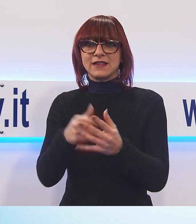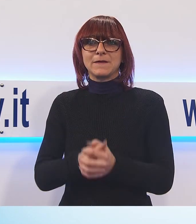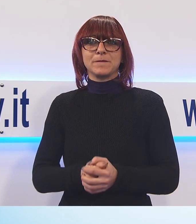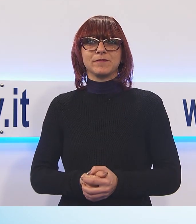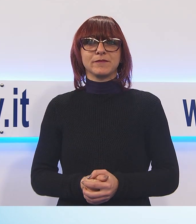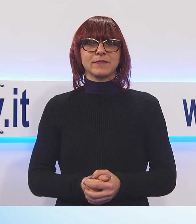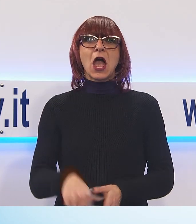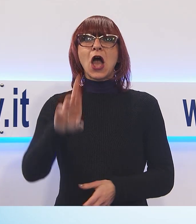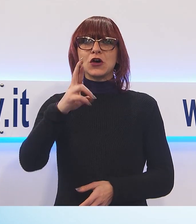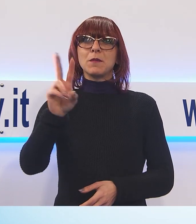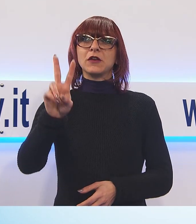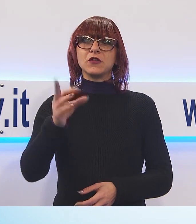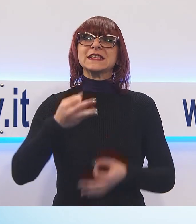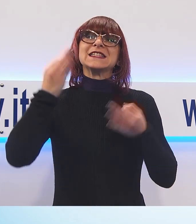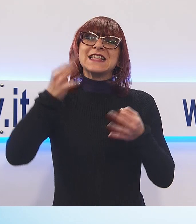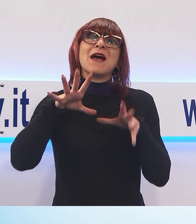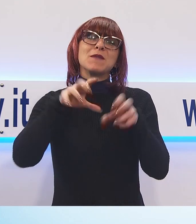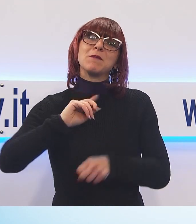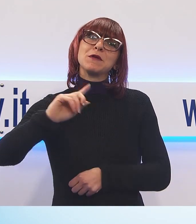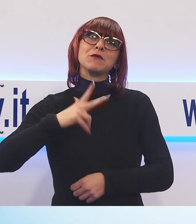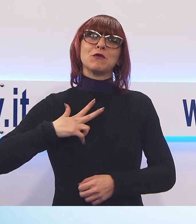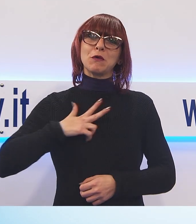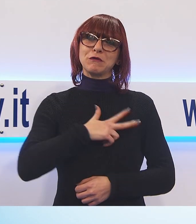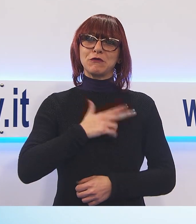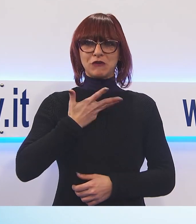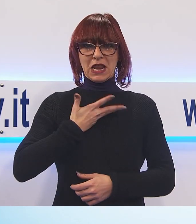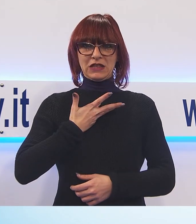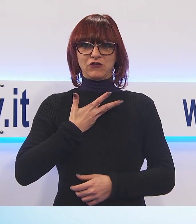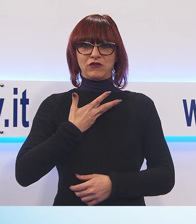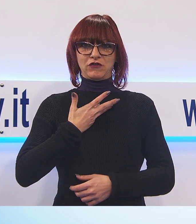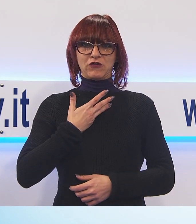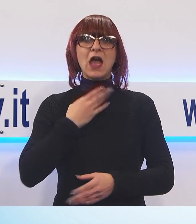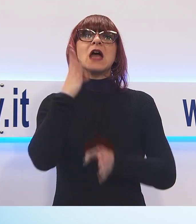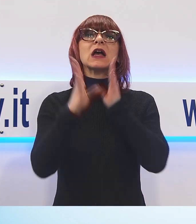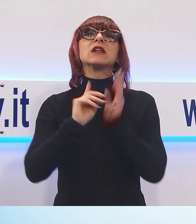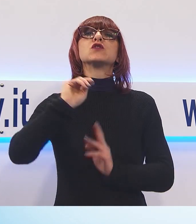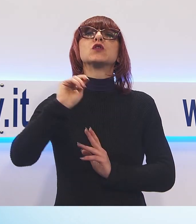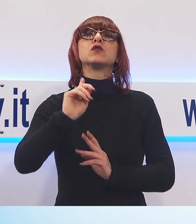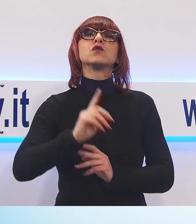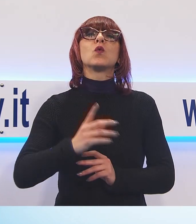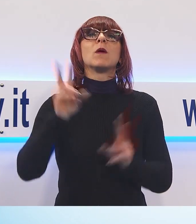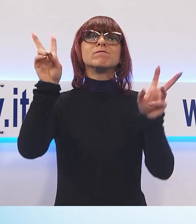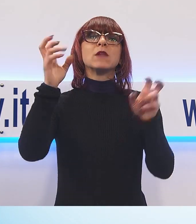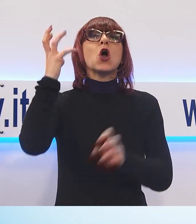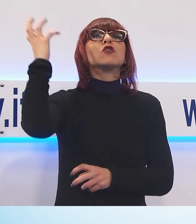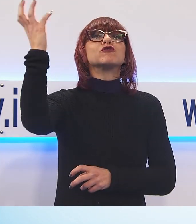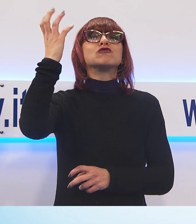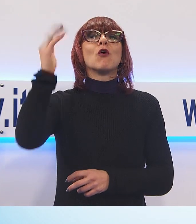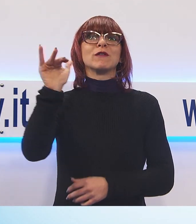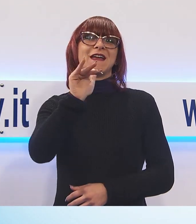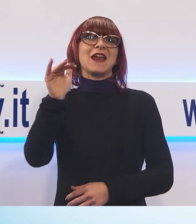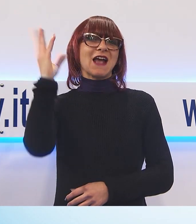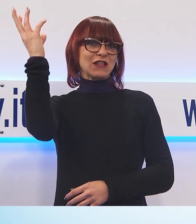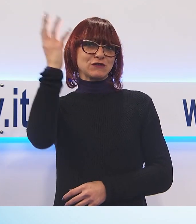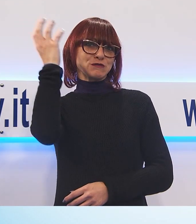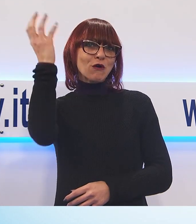Roberto Vecchioni, da sempre impegnato nel sociale, proprio nel brano Sogna, ragazzo, sogna, pubblicato nel 99 all'interno dell